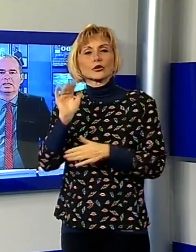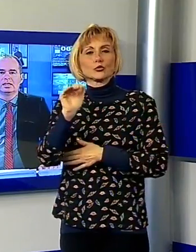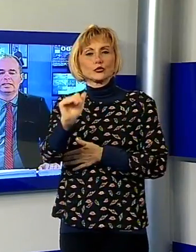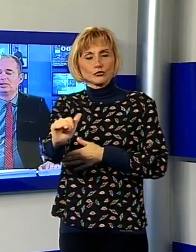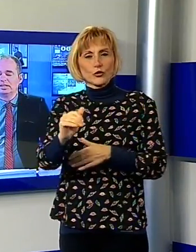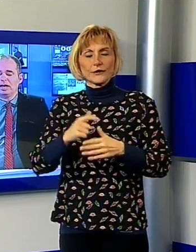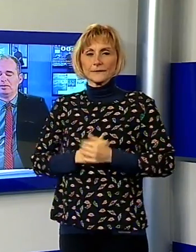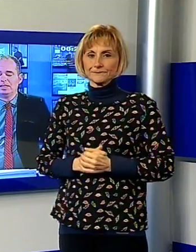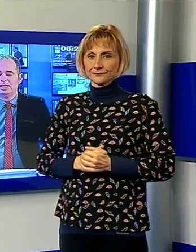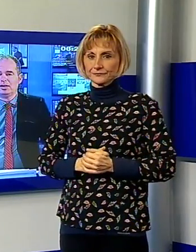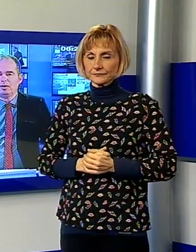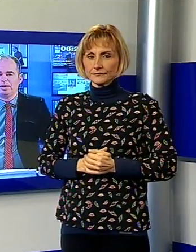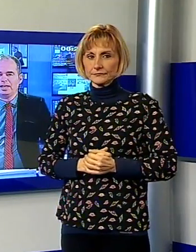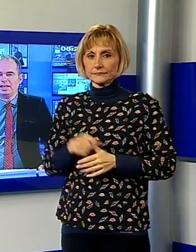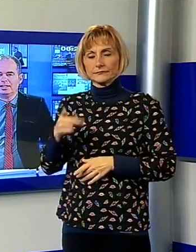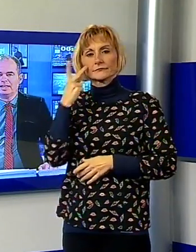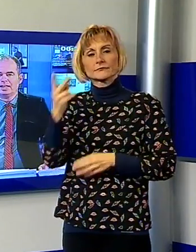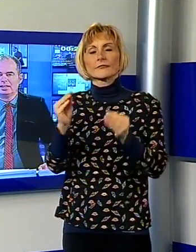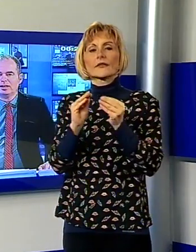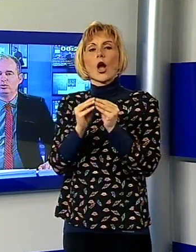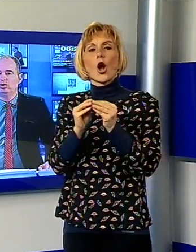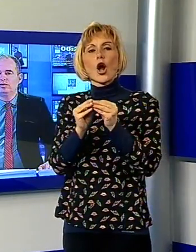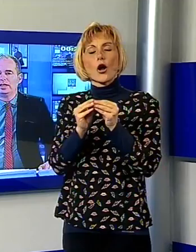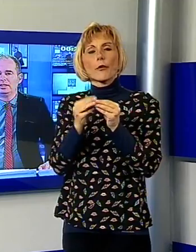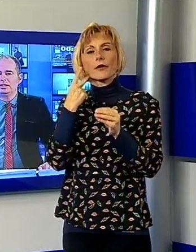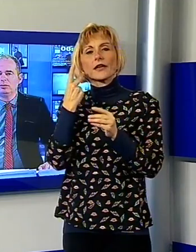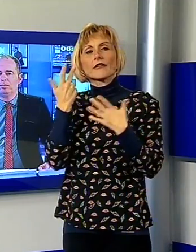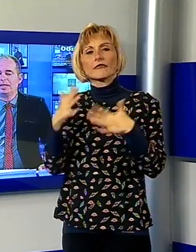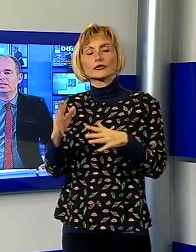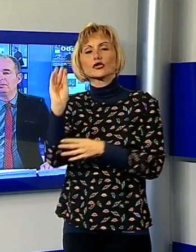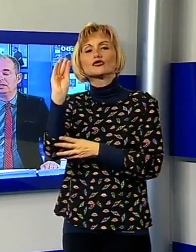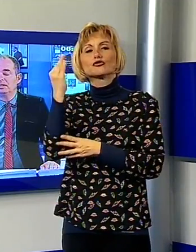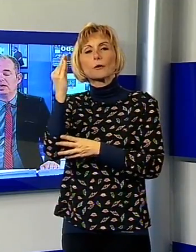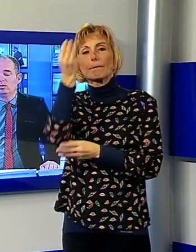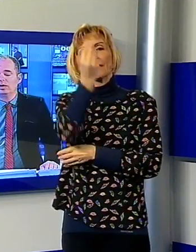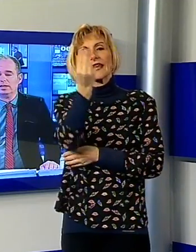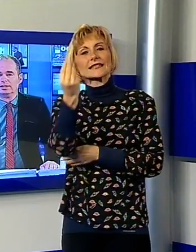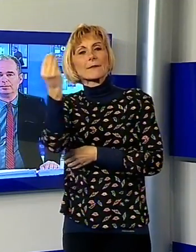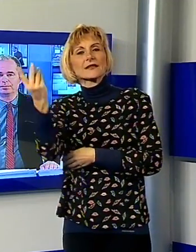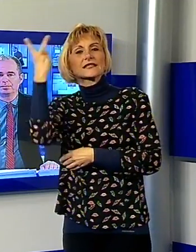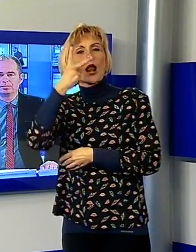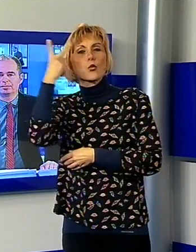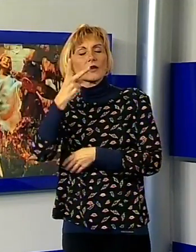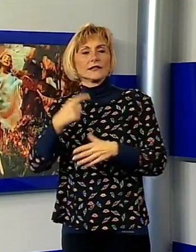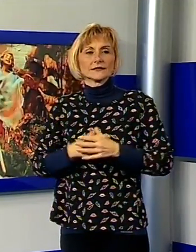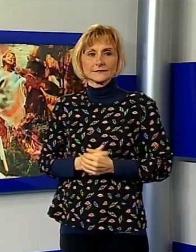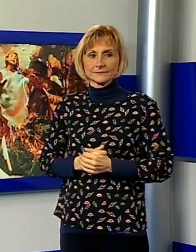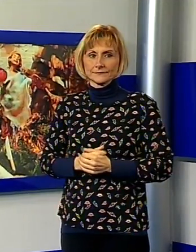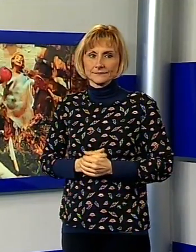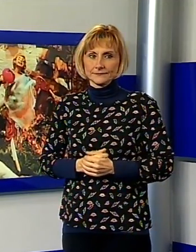E adesso andiamo a vedere l'opera realizzata da un giovanissimo presepista lucchese. Davvero un